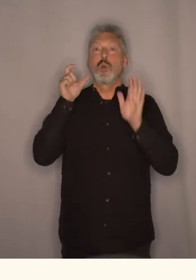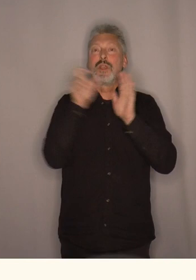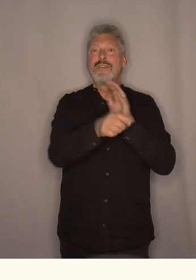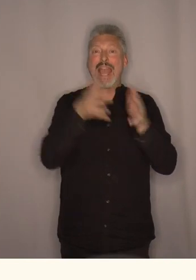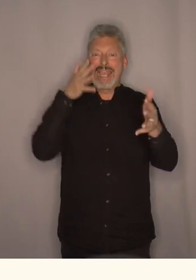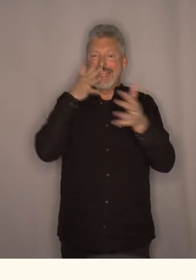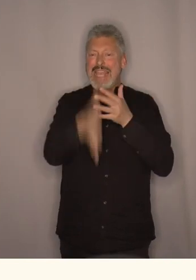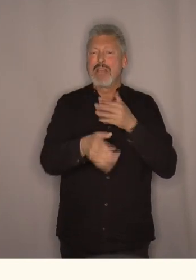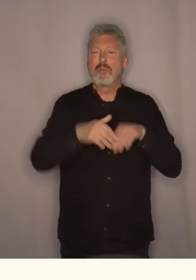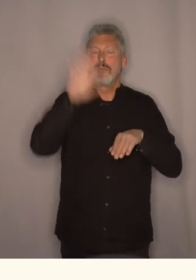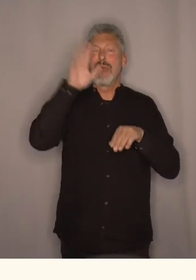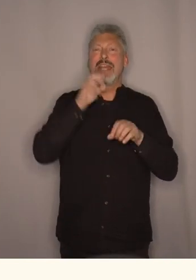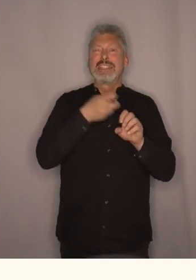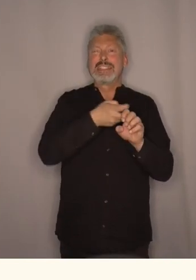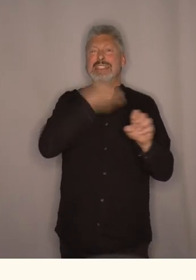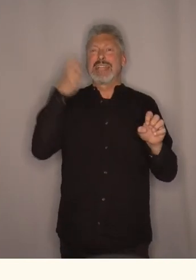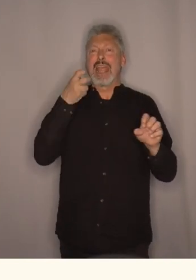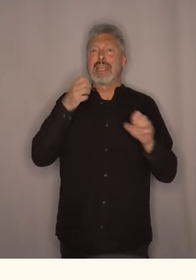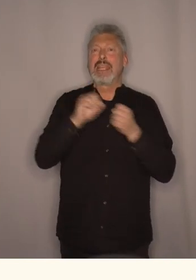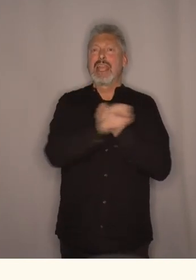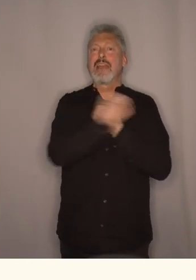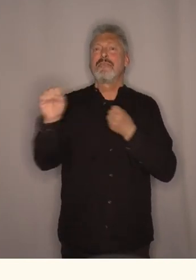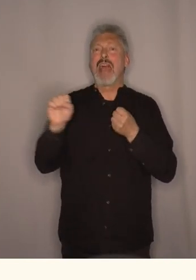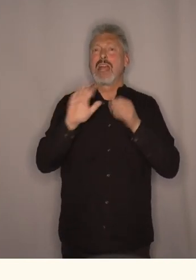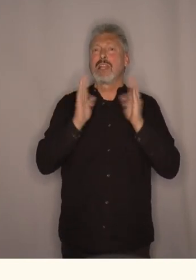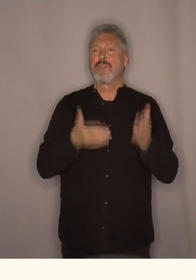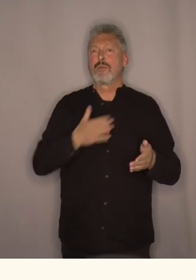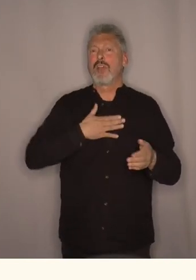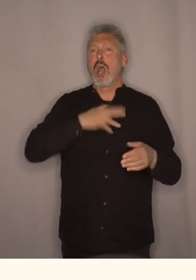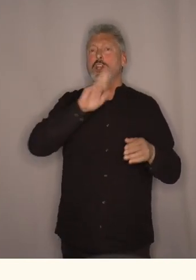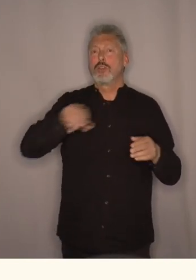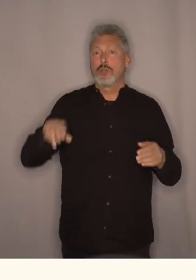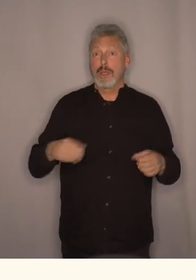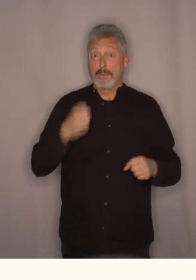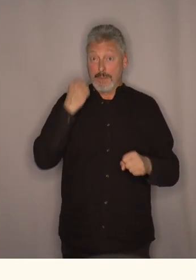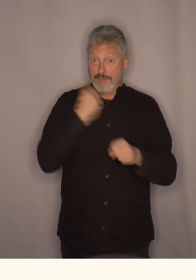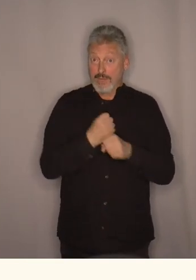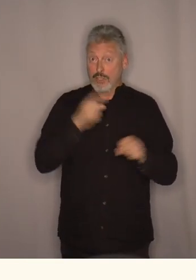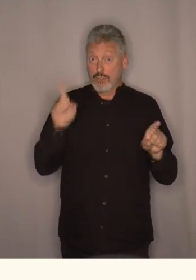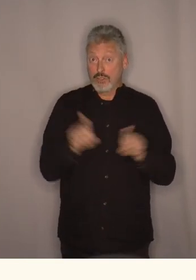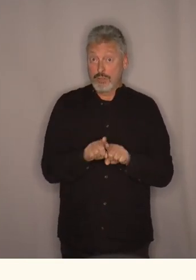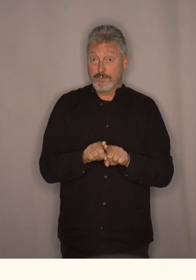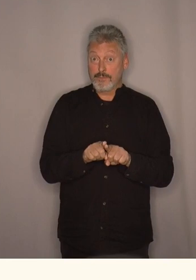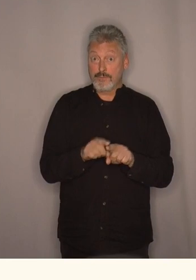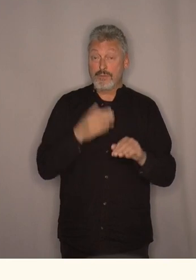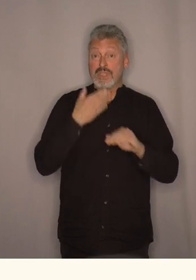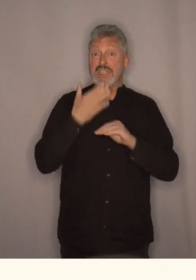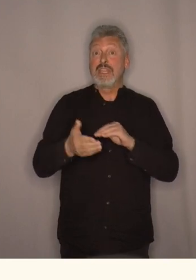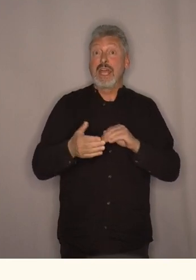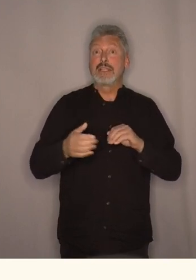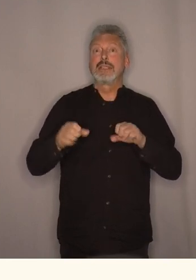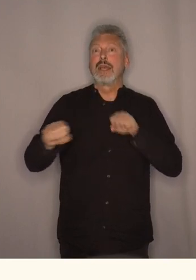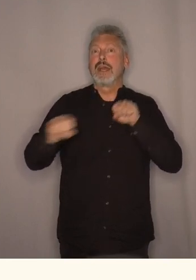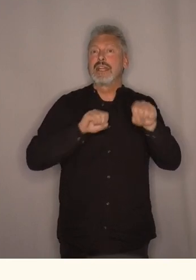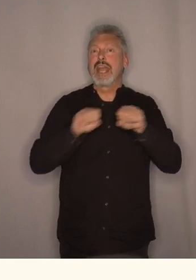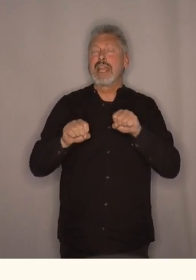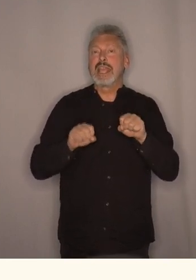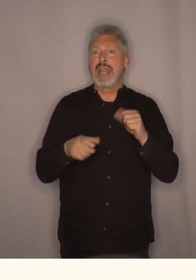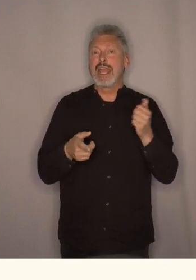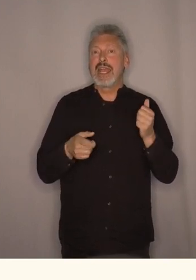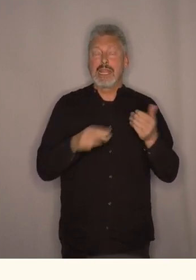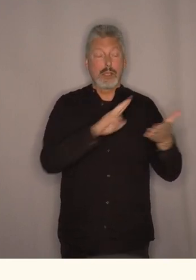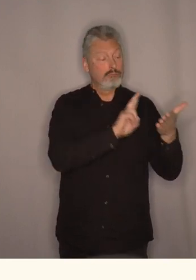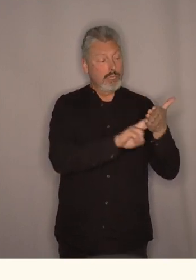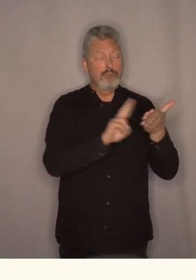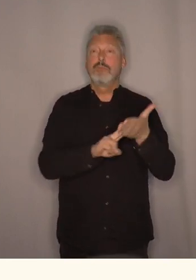mest strenge verneformen vi har i Norge og det er faktisk sånn at etter at regjeringen skrev under på